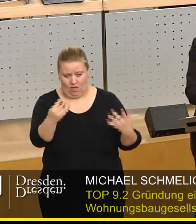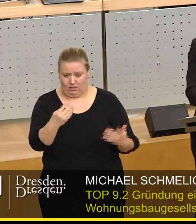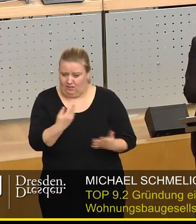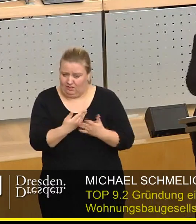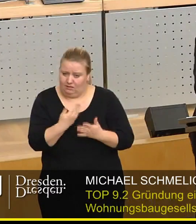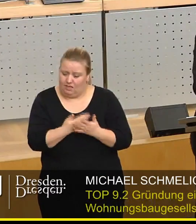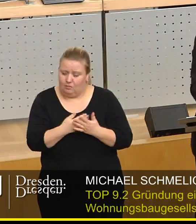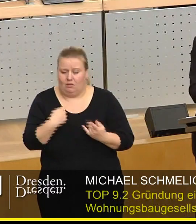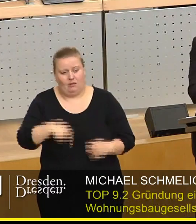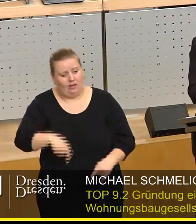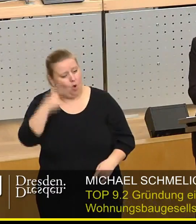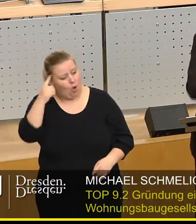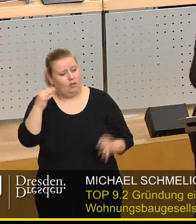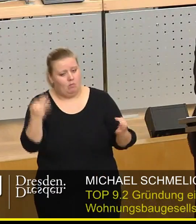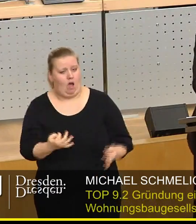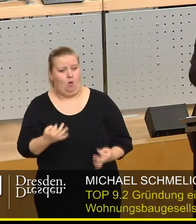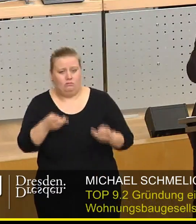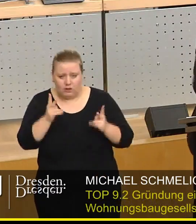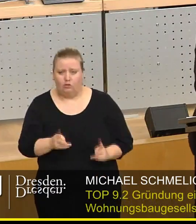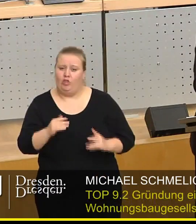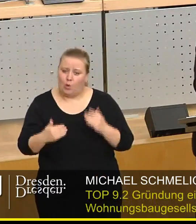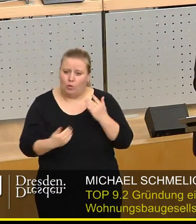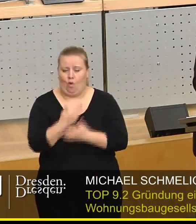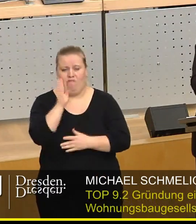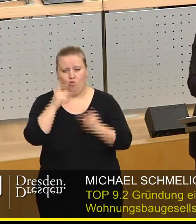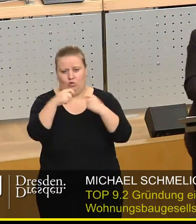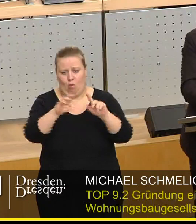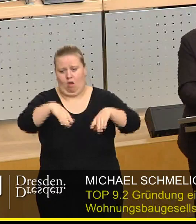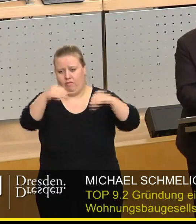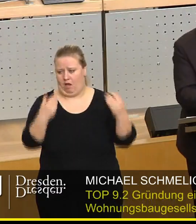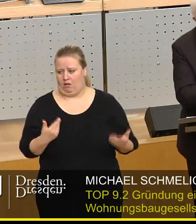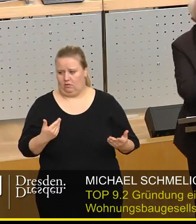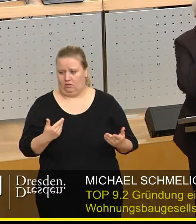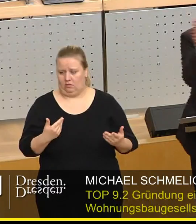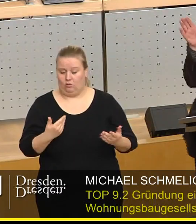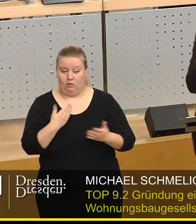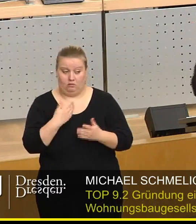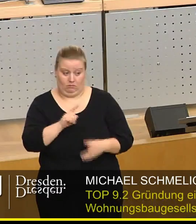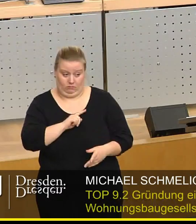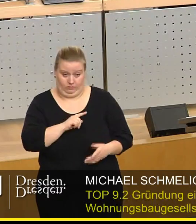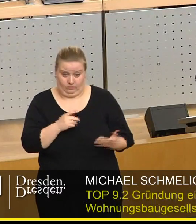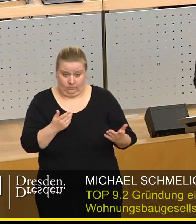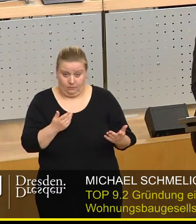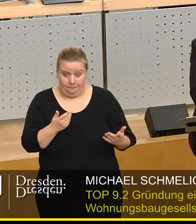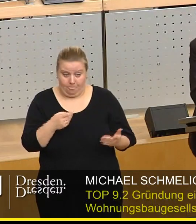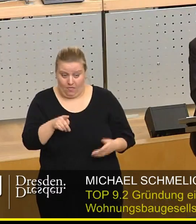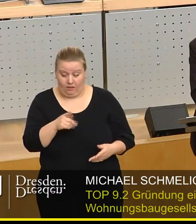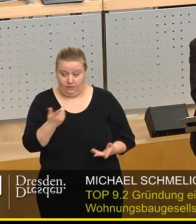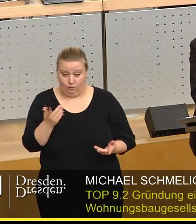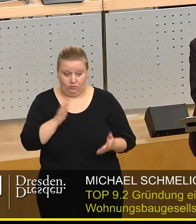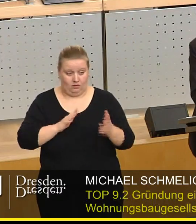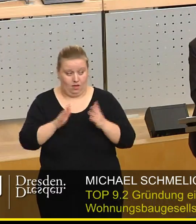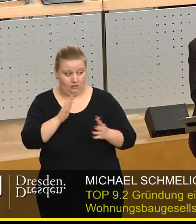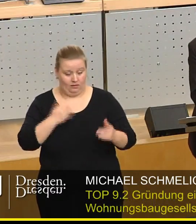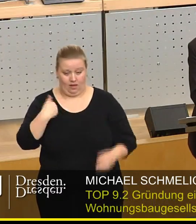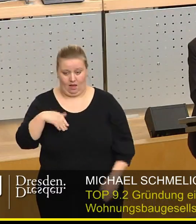voller Überzeugung heute zu dem Ergebnis kommen, dass es richtig ist, wieder mit dem Wohnungsbau zu beginnen. Und wenn ich mir dann das anhöre, was